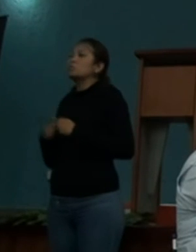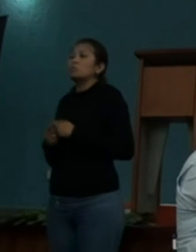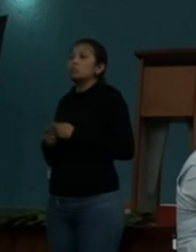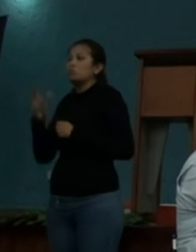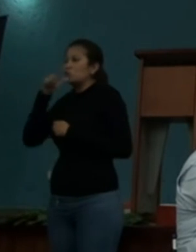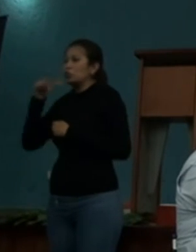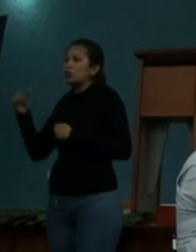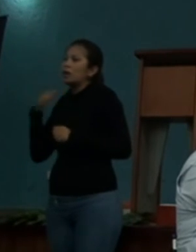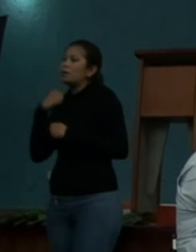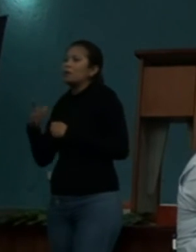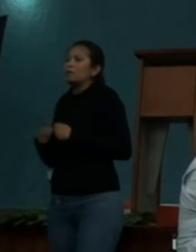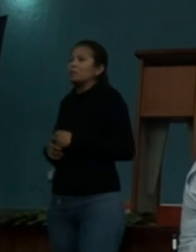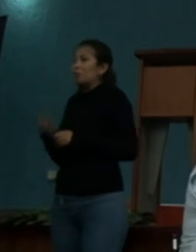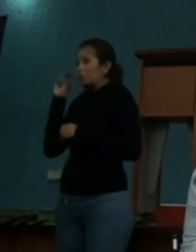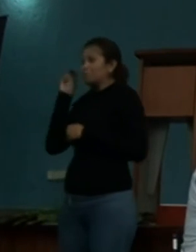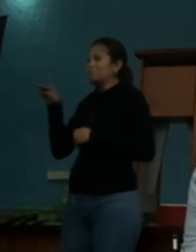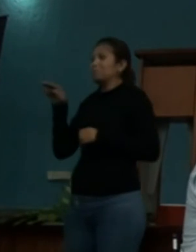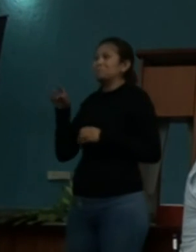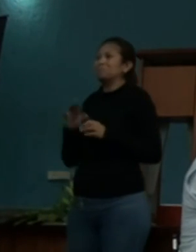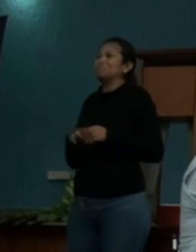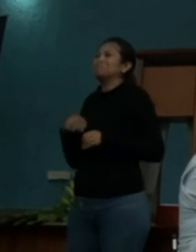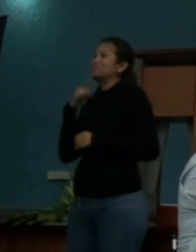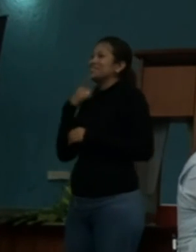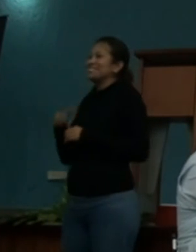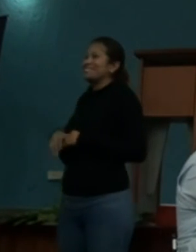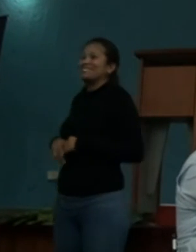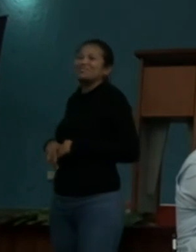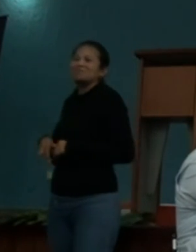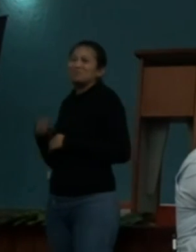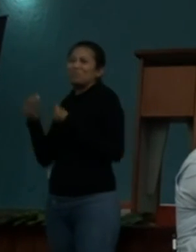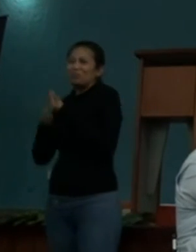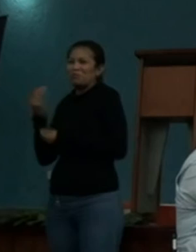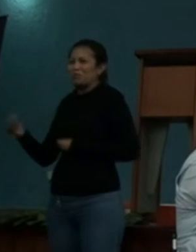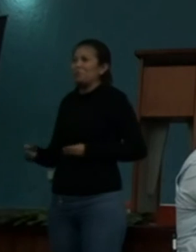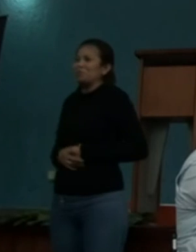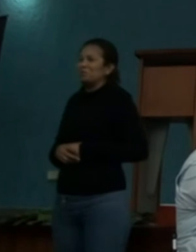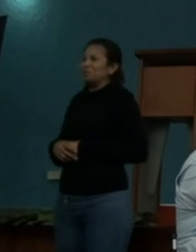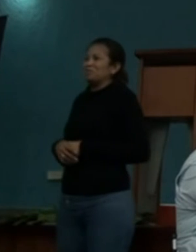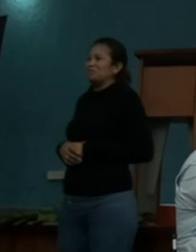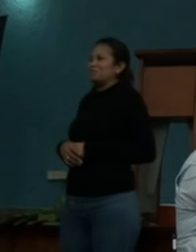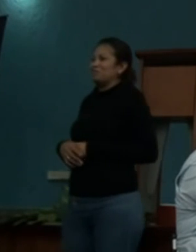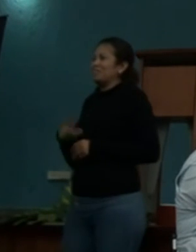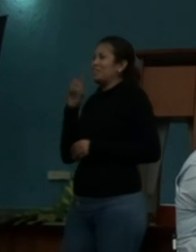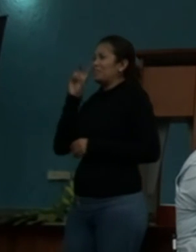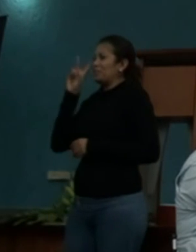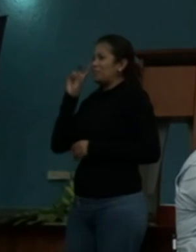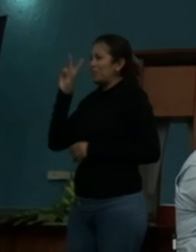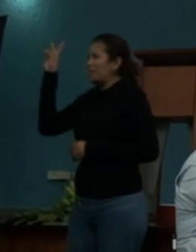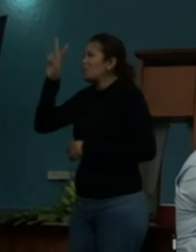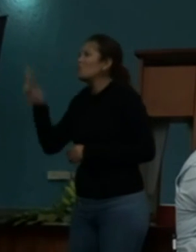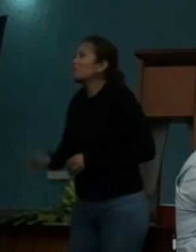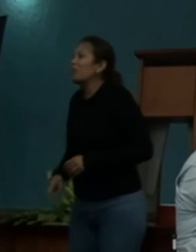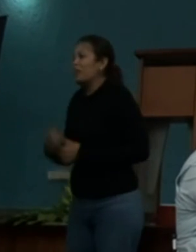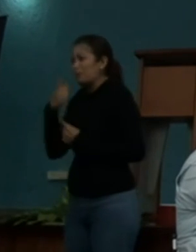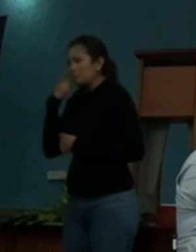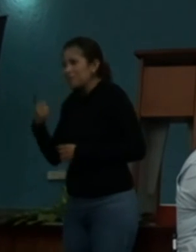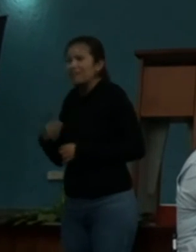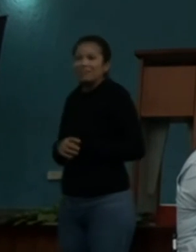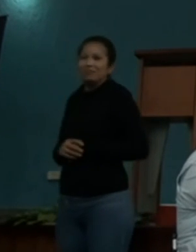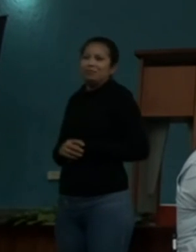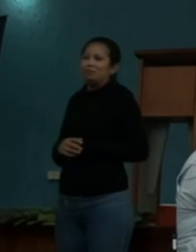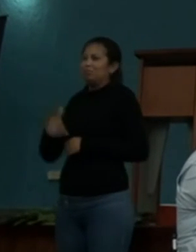pero también tenemos la oportunidad como país de avanzar a una Venezuela inclusiva y más amable,